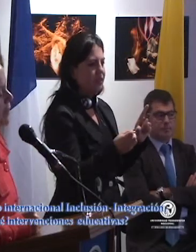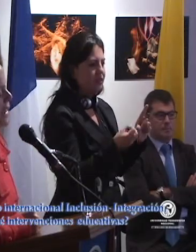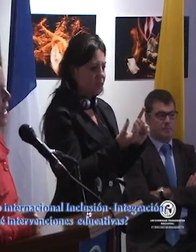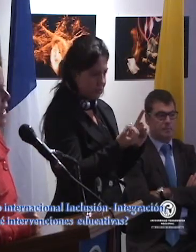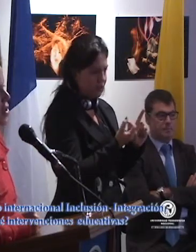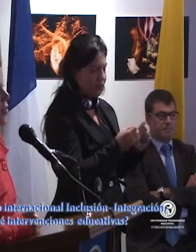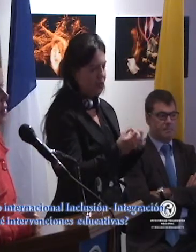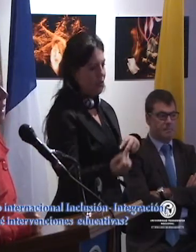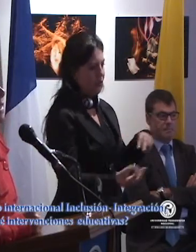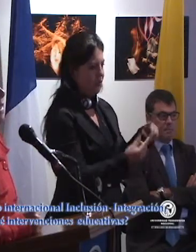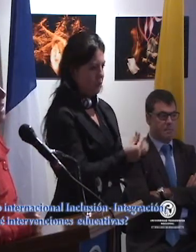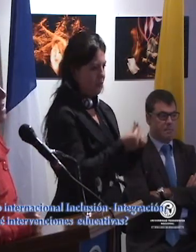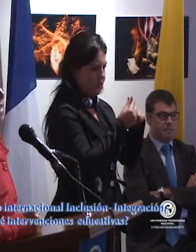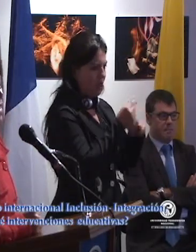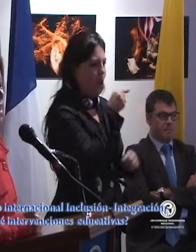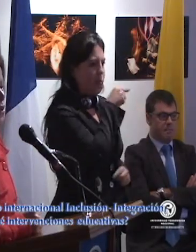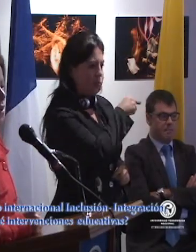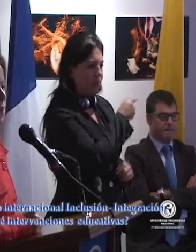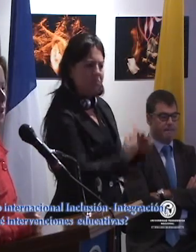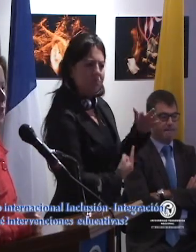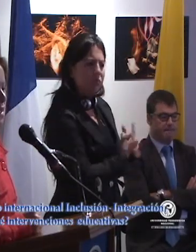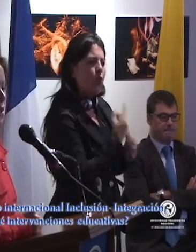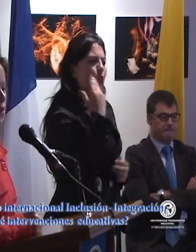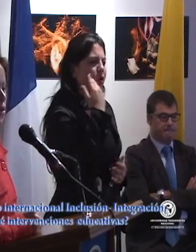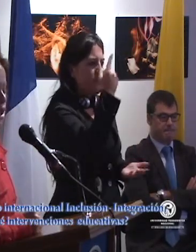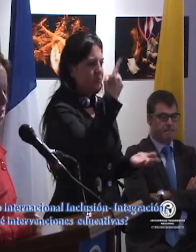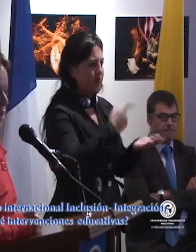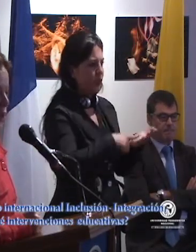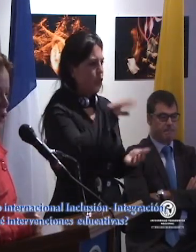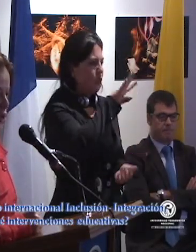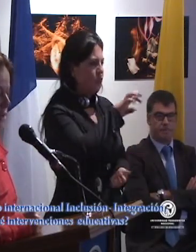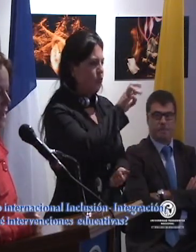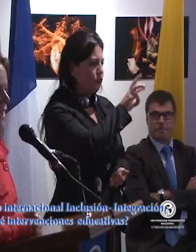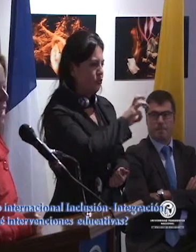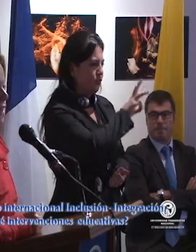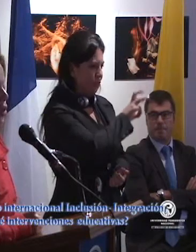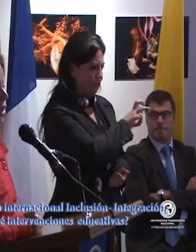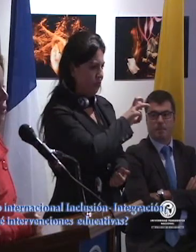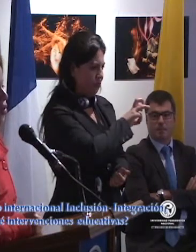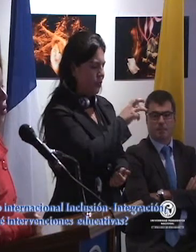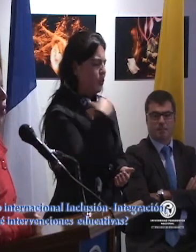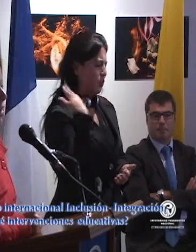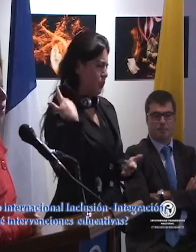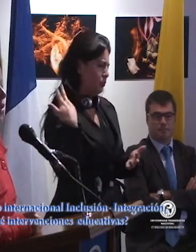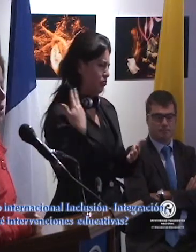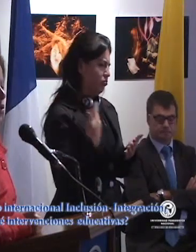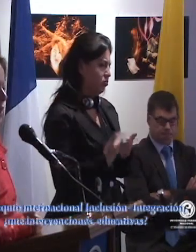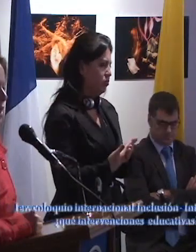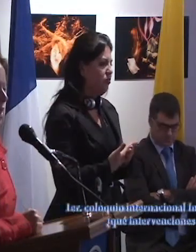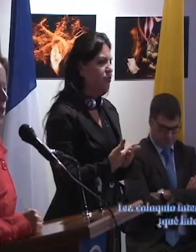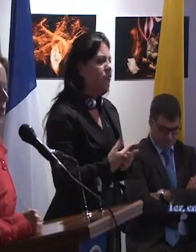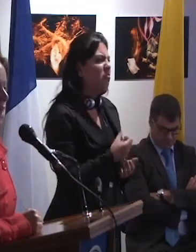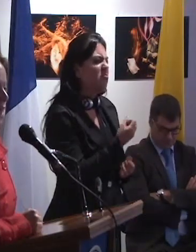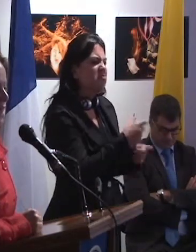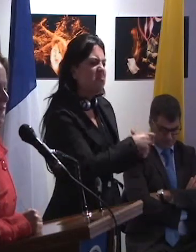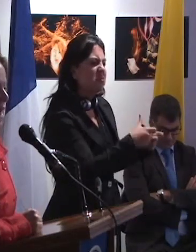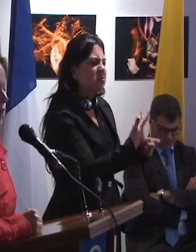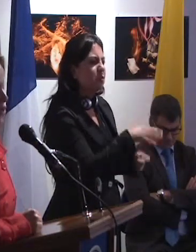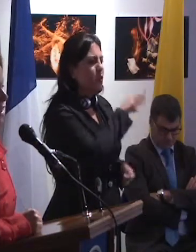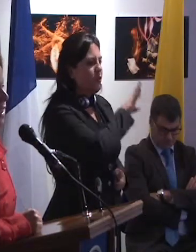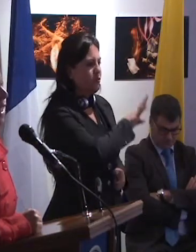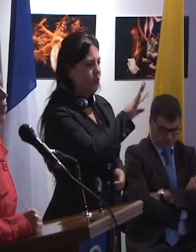Especial. Es un programa que nace en el año de 1988. Contamos con 449